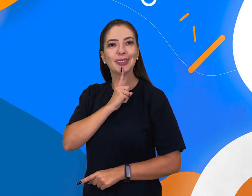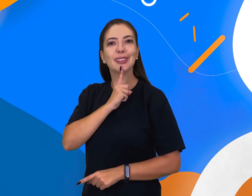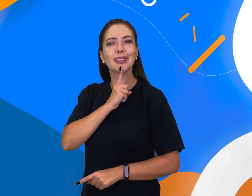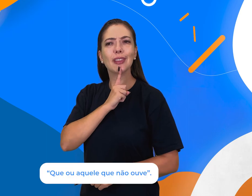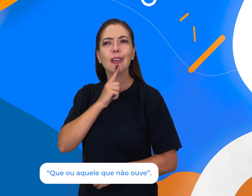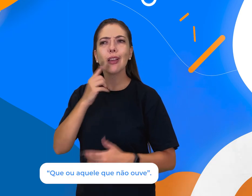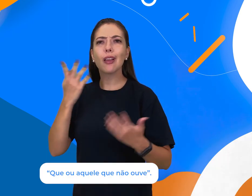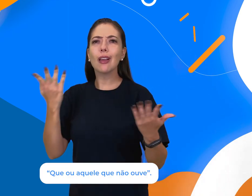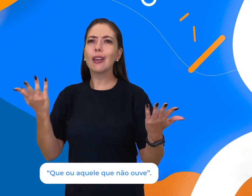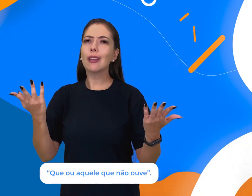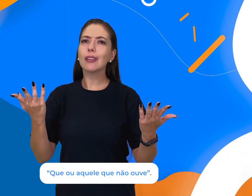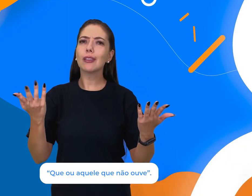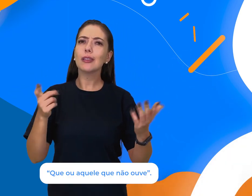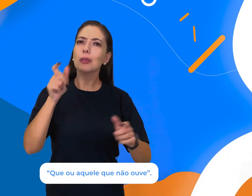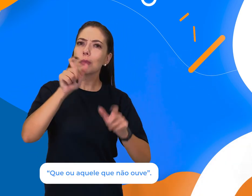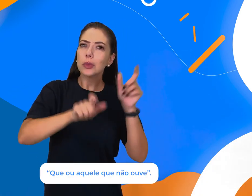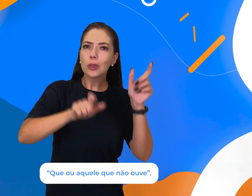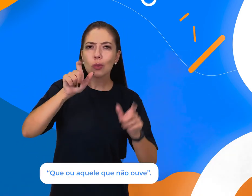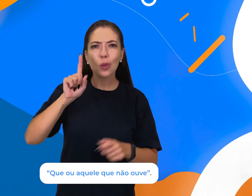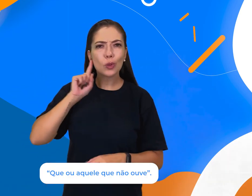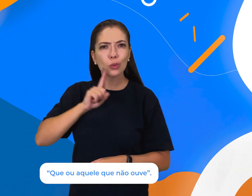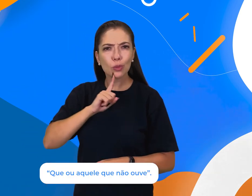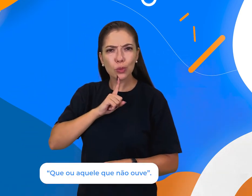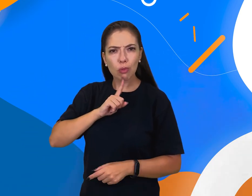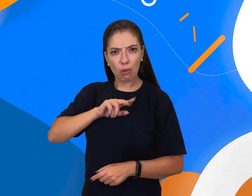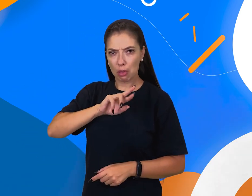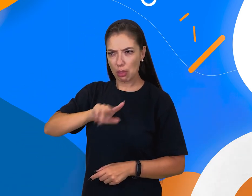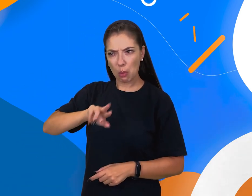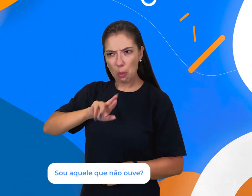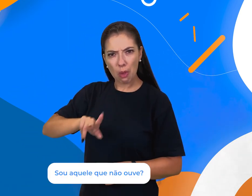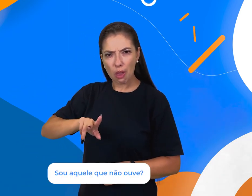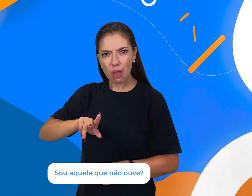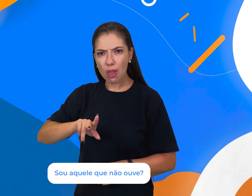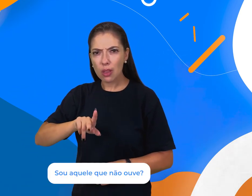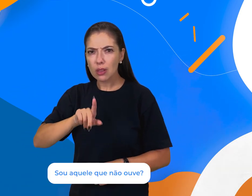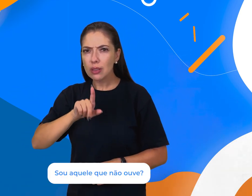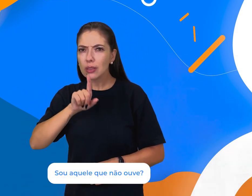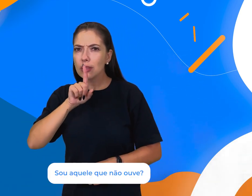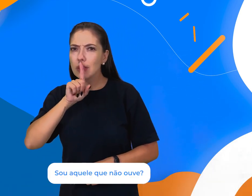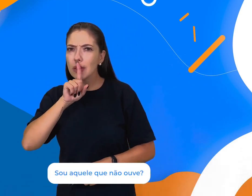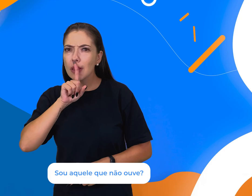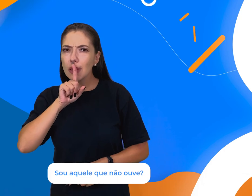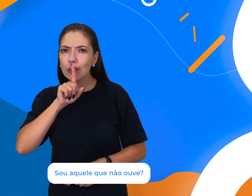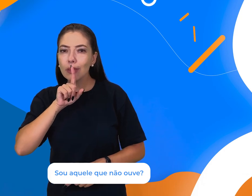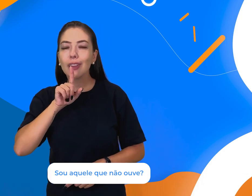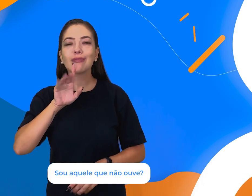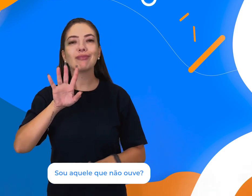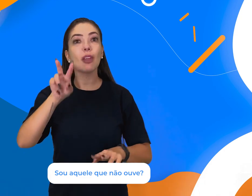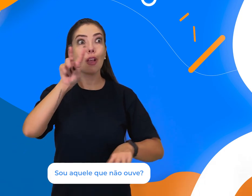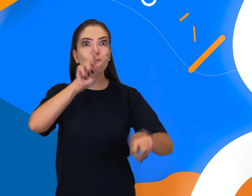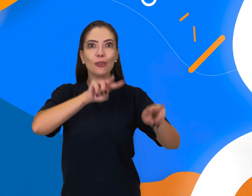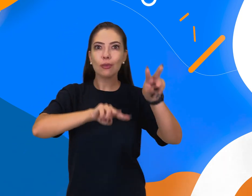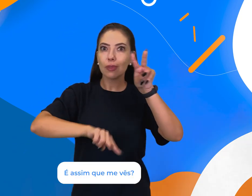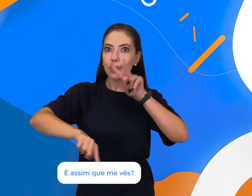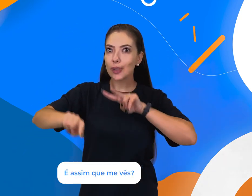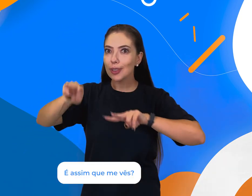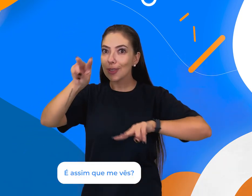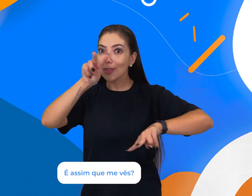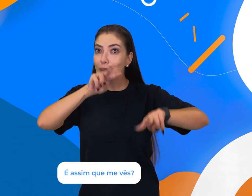Que ou aquele que não ouve? Sou aquele que não ouve? É assim que me